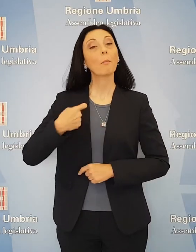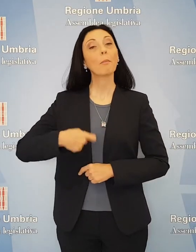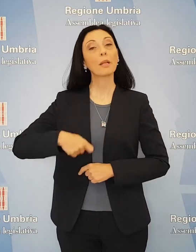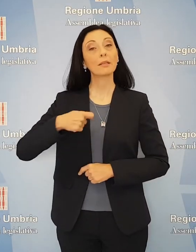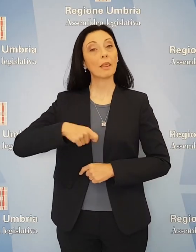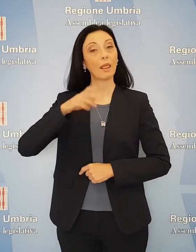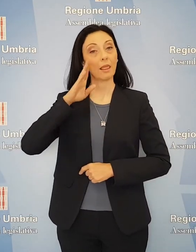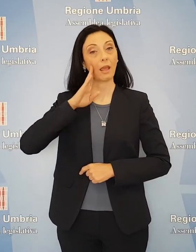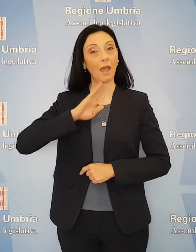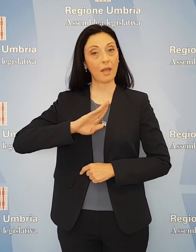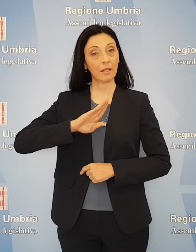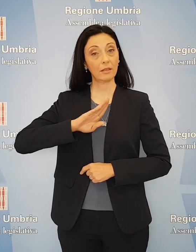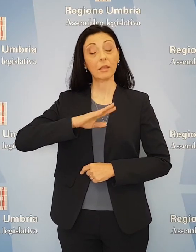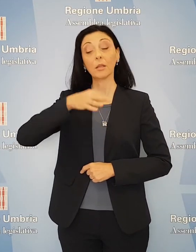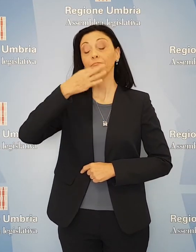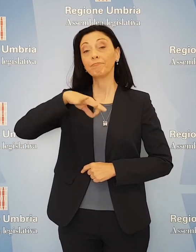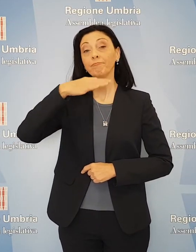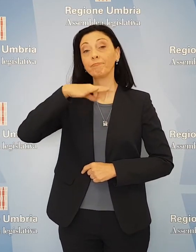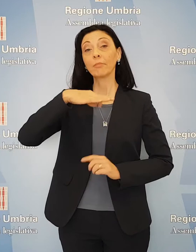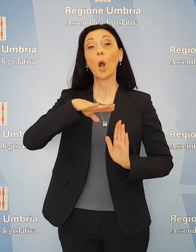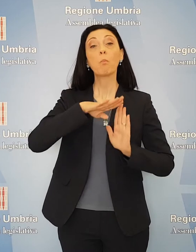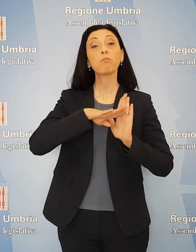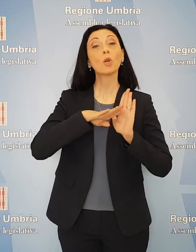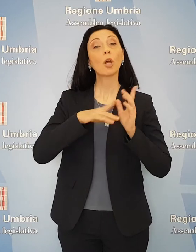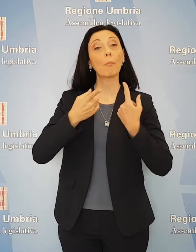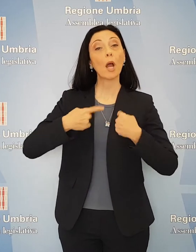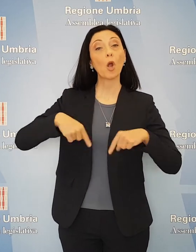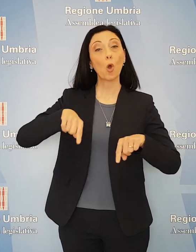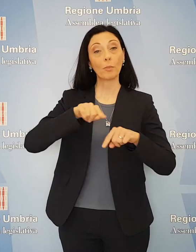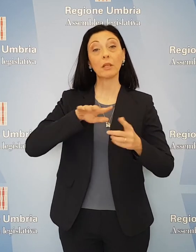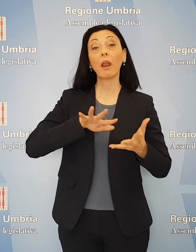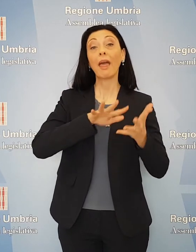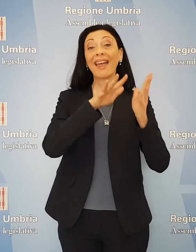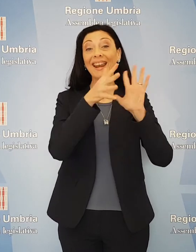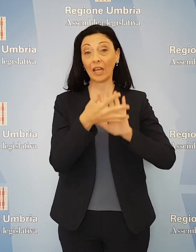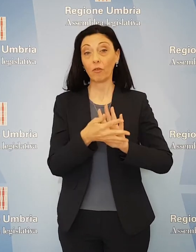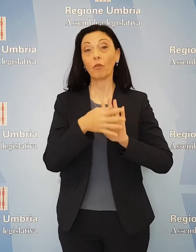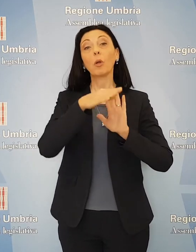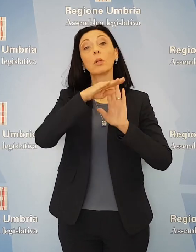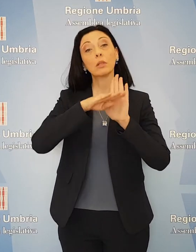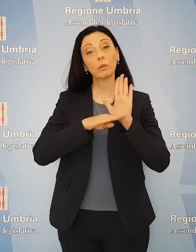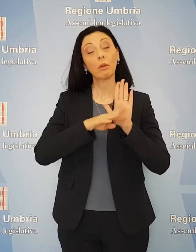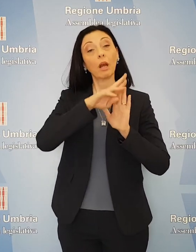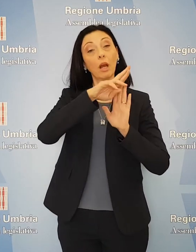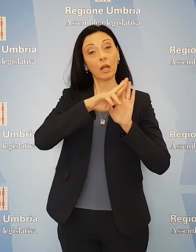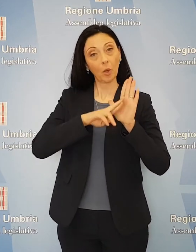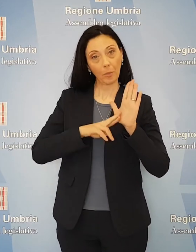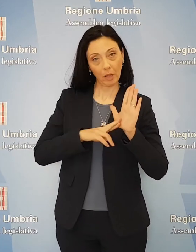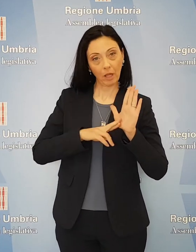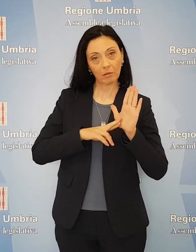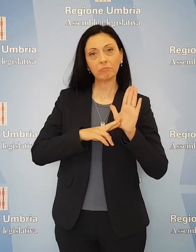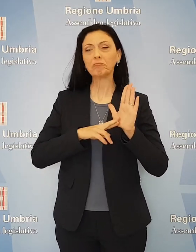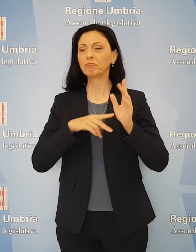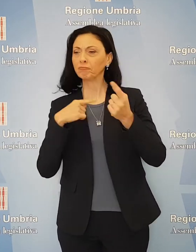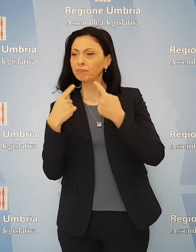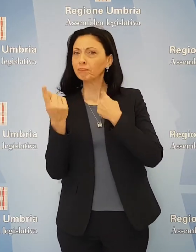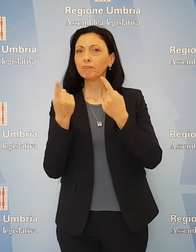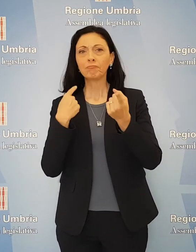Presidente Daniele Carissimi il programma della Commissione Riforme Statutari e Regolamentari un articolato confronto che ha